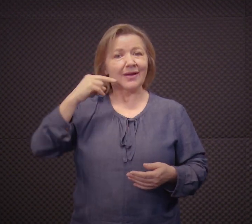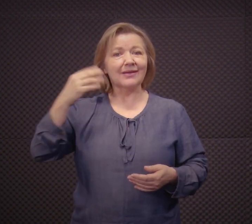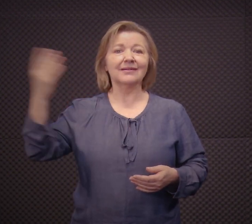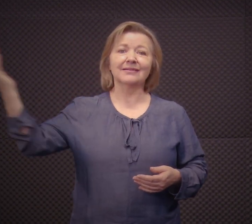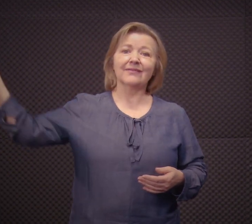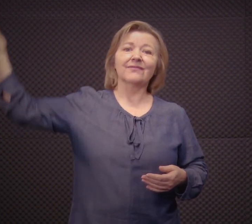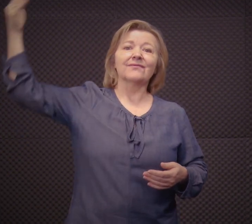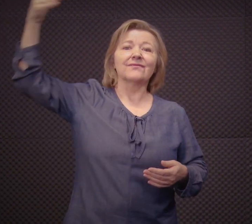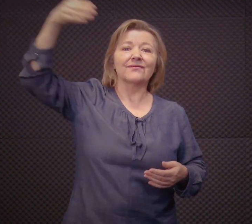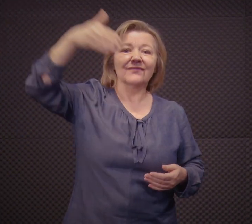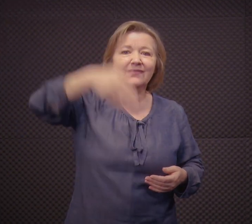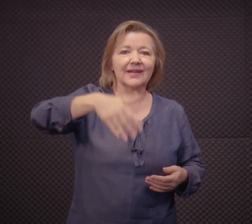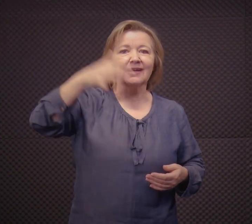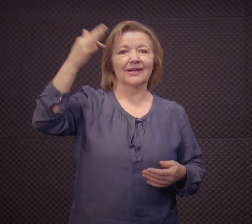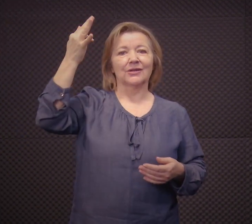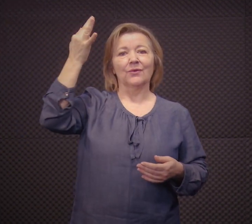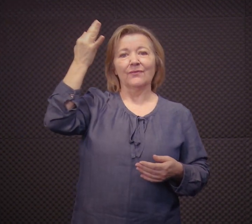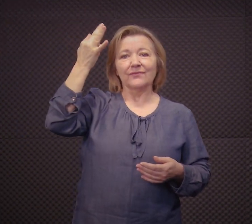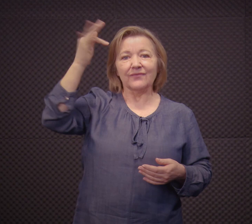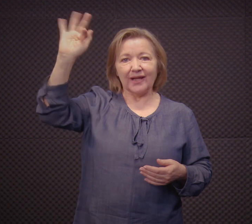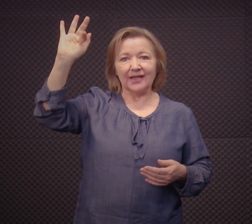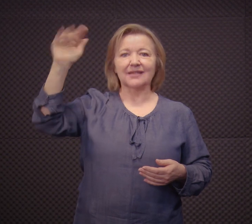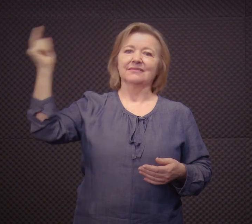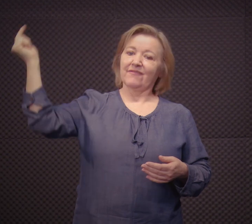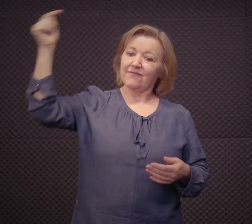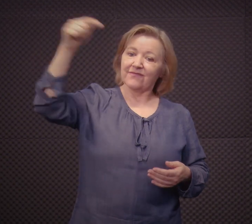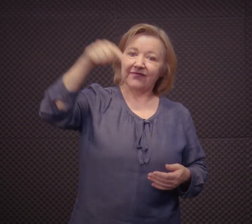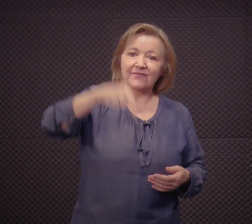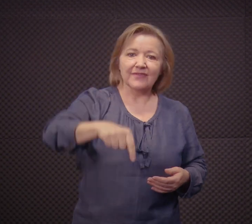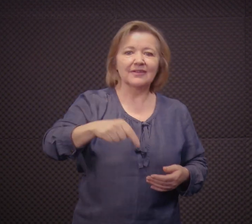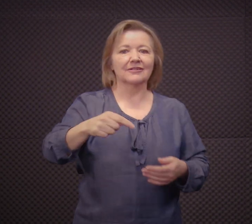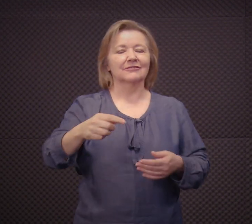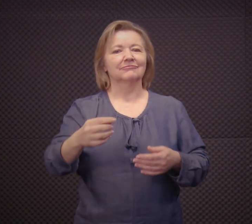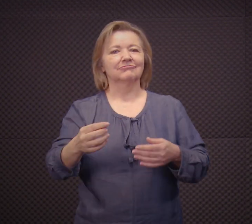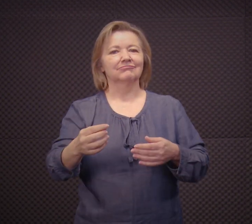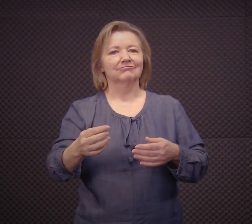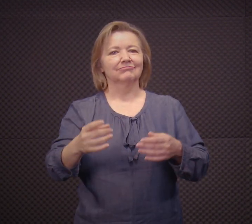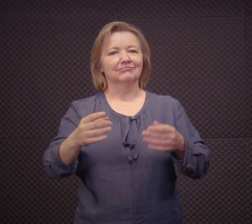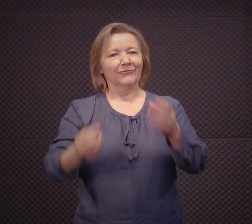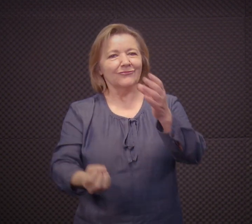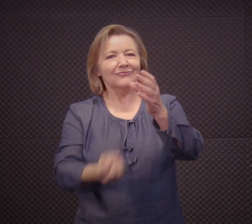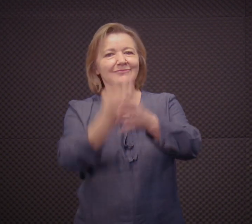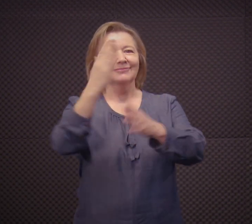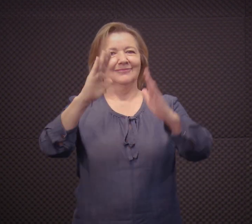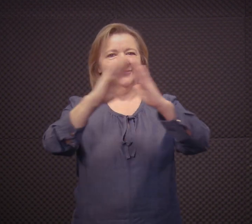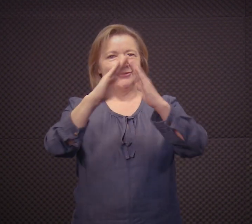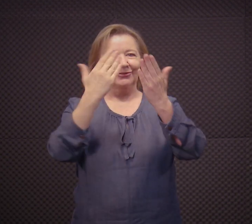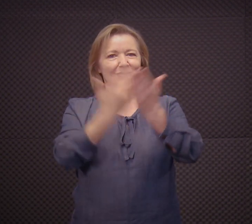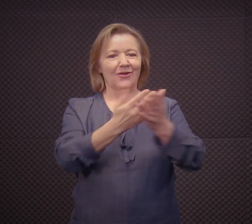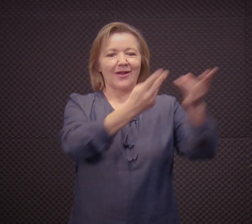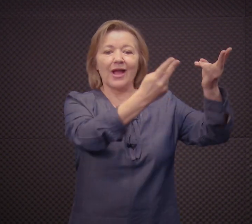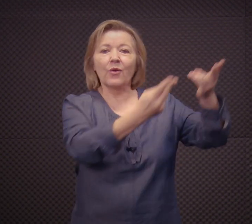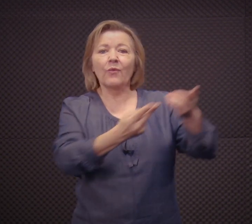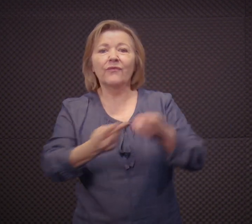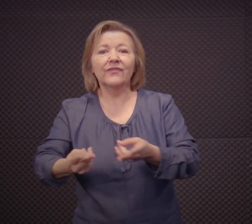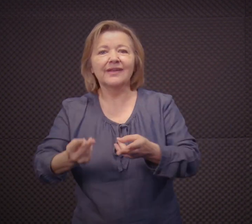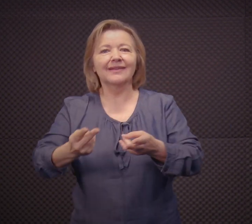surdos. Então, Eduard Rutt, ele veio da França, aqui para o Brasil, e ele